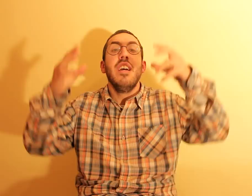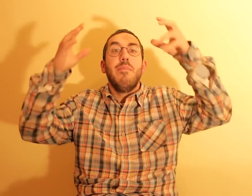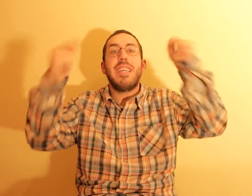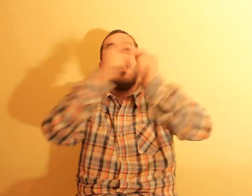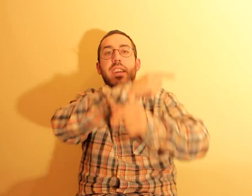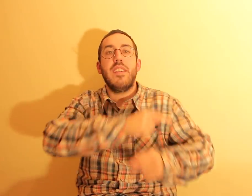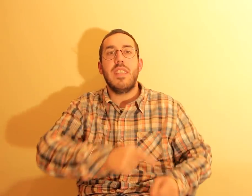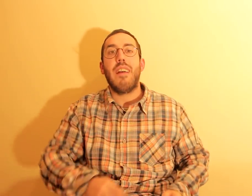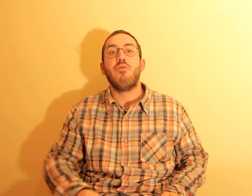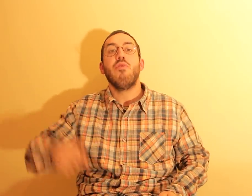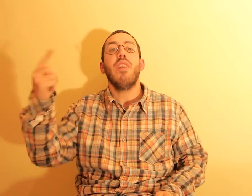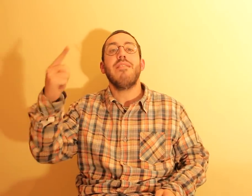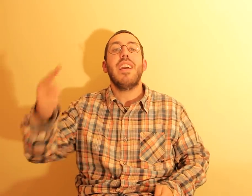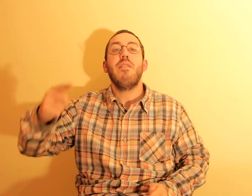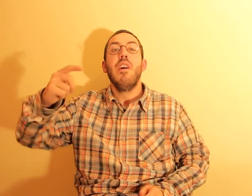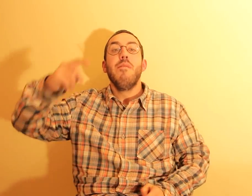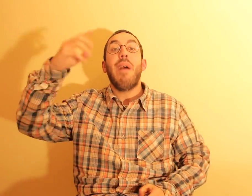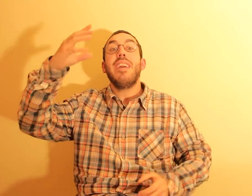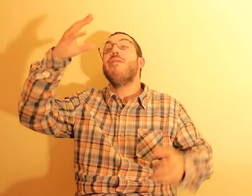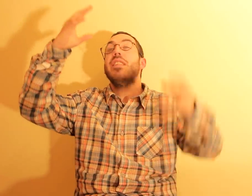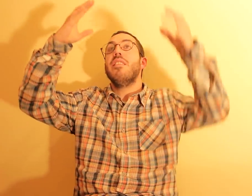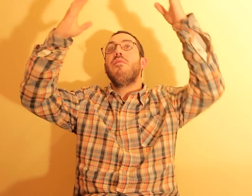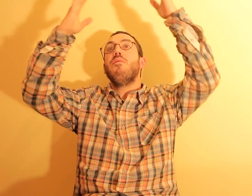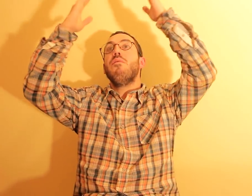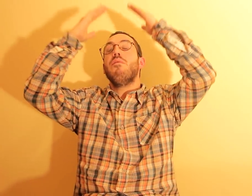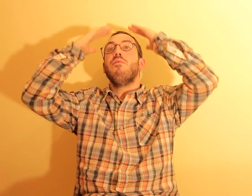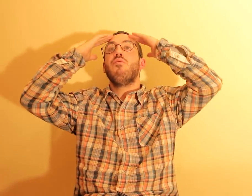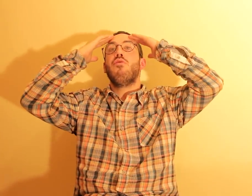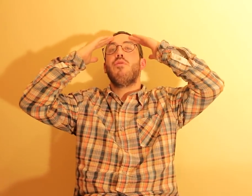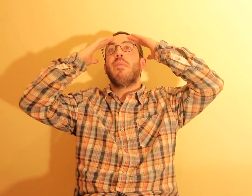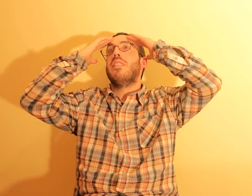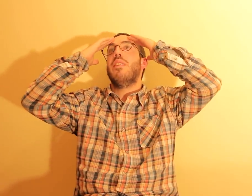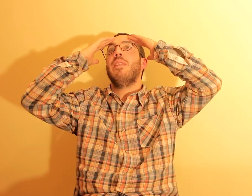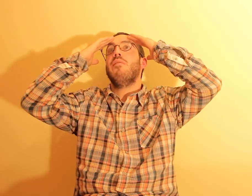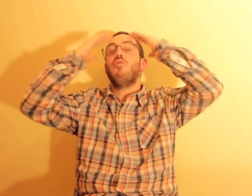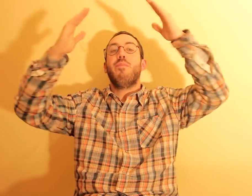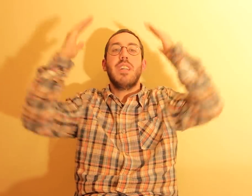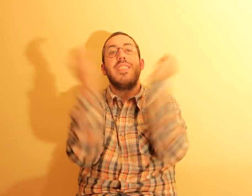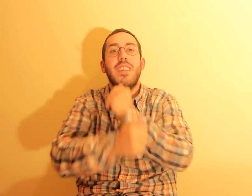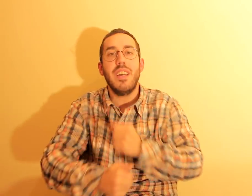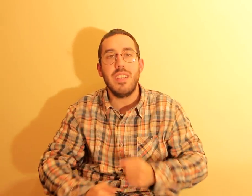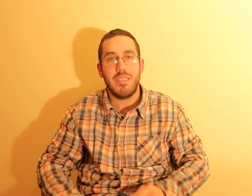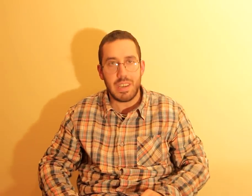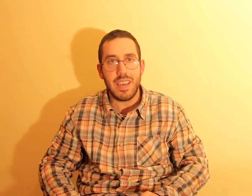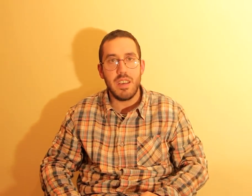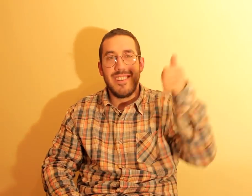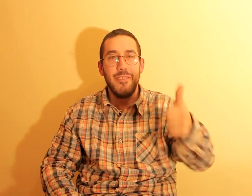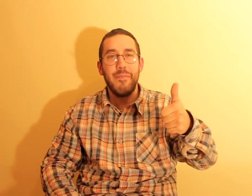vai ser realizado, o Sr. Atero, vai fazer de tudo, nos seus pensamentos, para que se realize, ok? Tudo